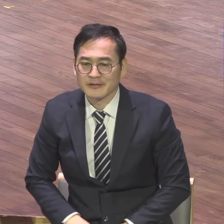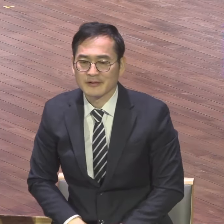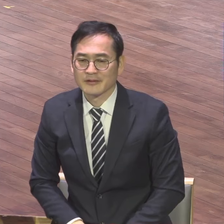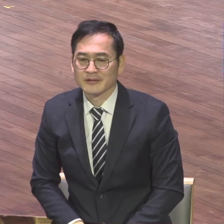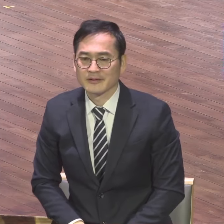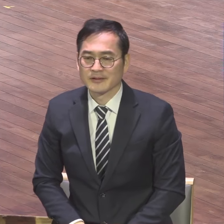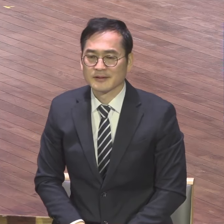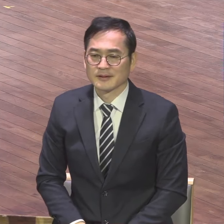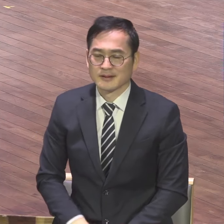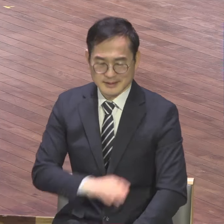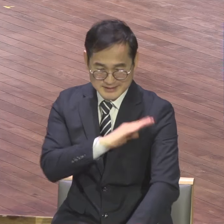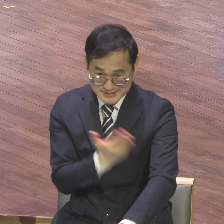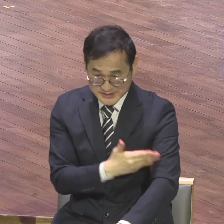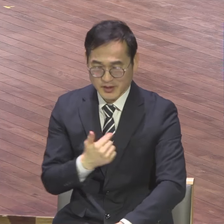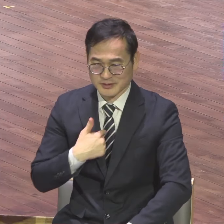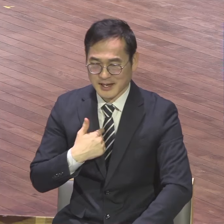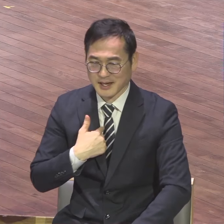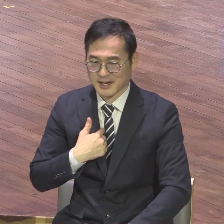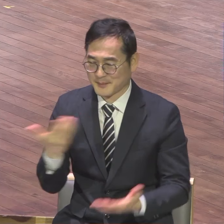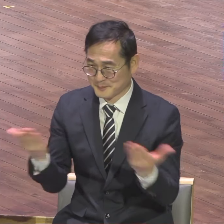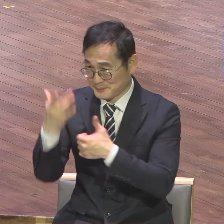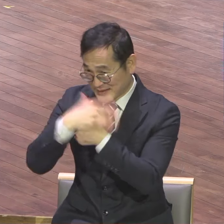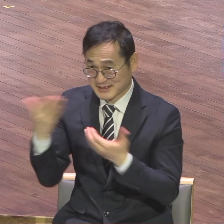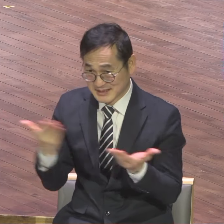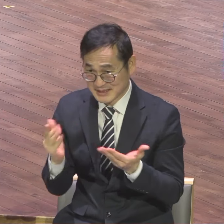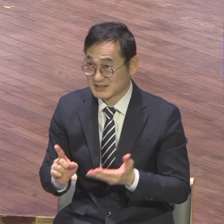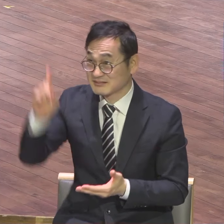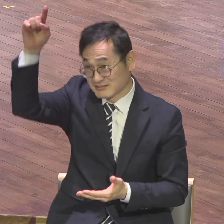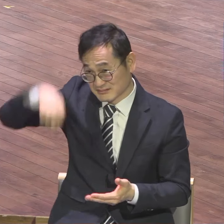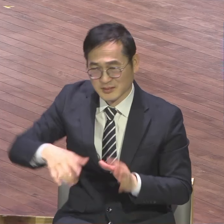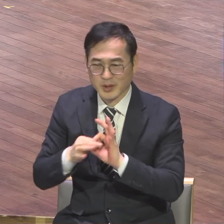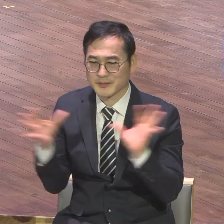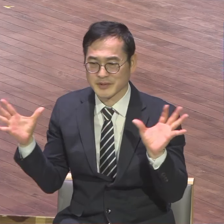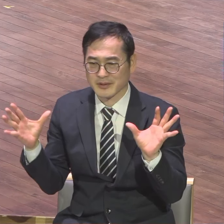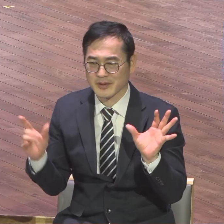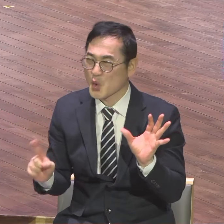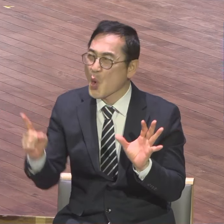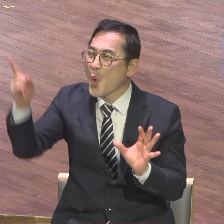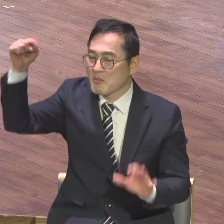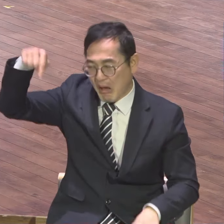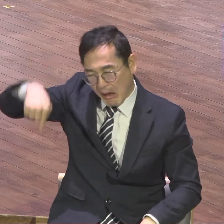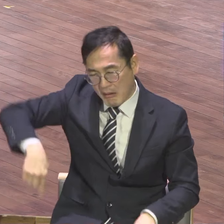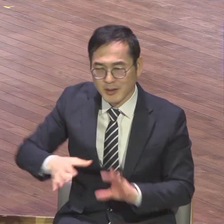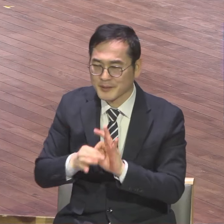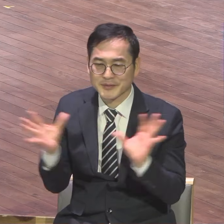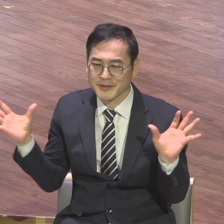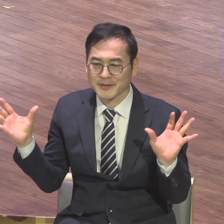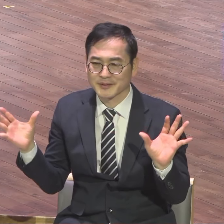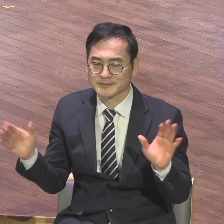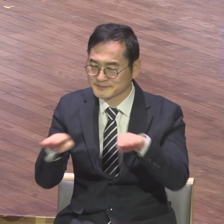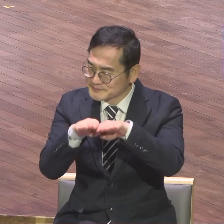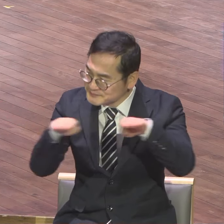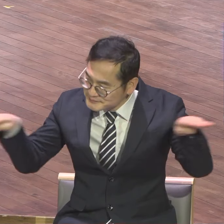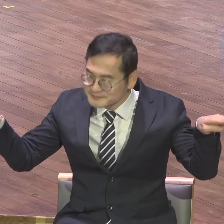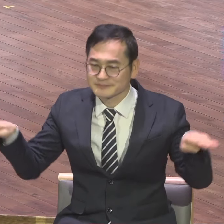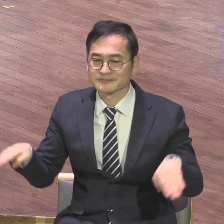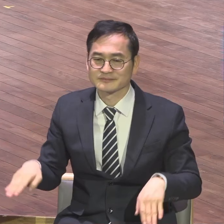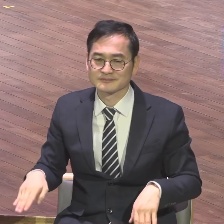하나님 앞에서 하나님을 위하여 작은 일에 충성하시기 바랍니다 2024년 마무리되는 때 우리 모두가 다